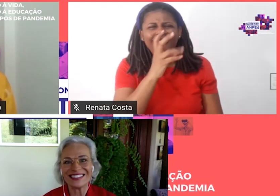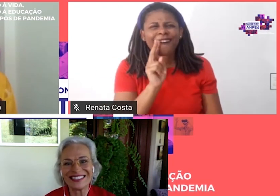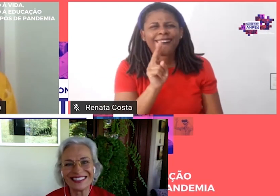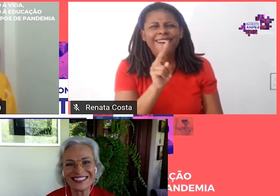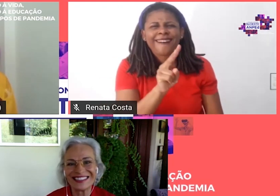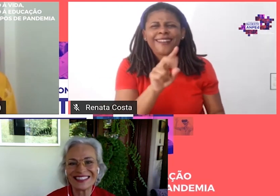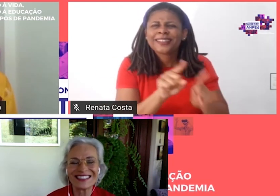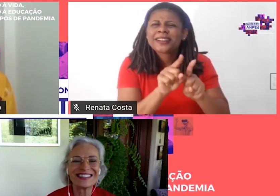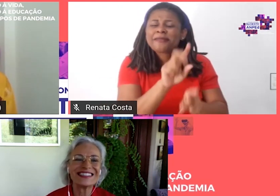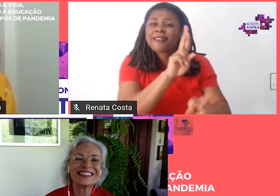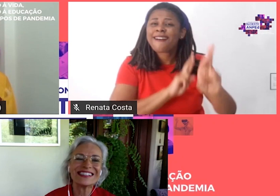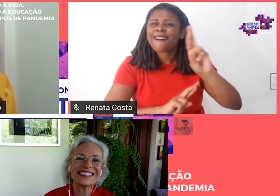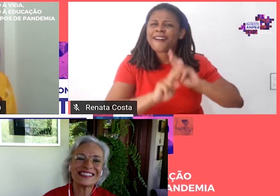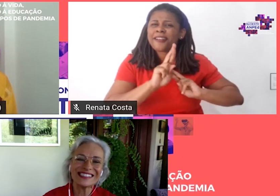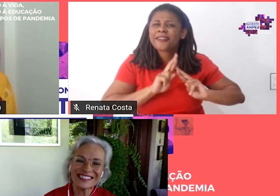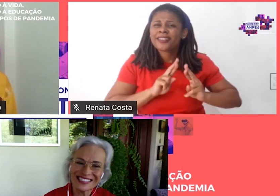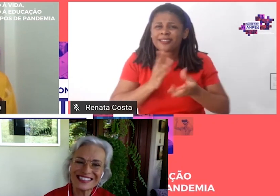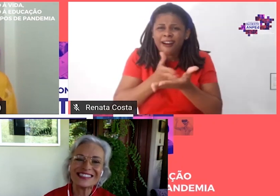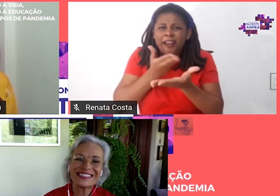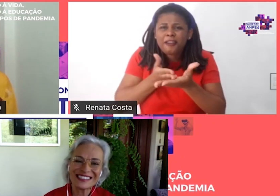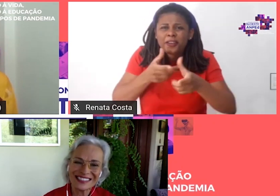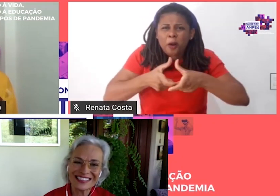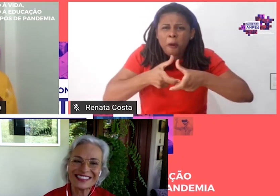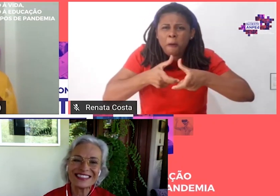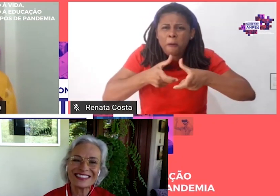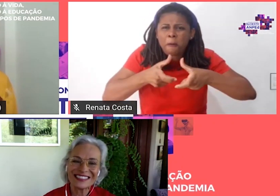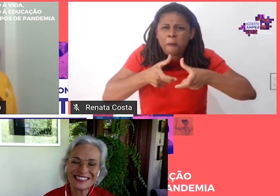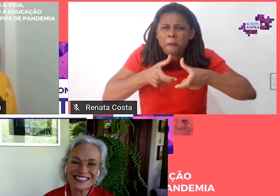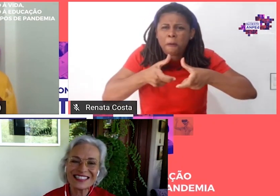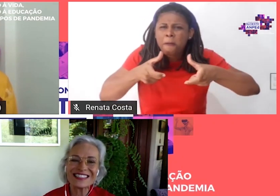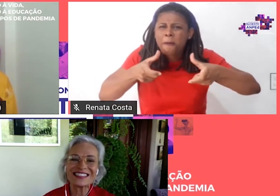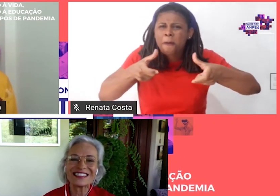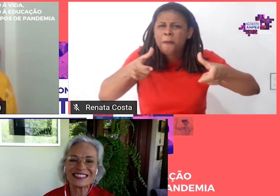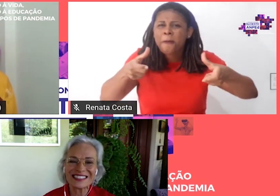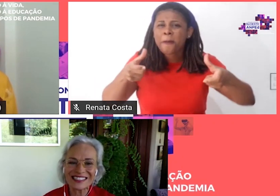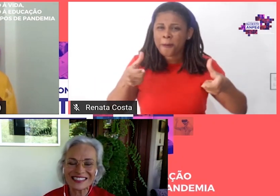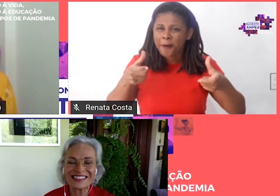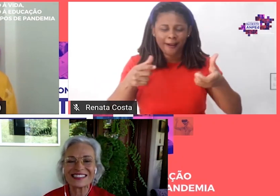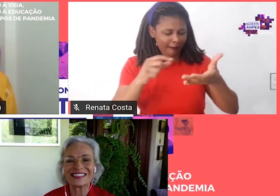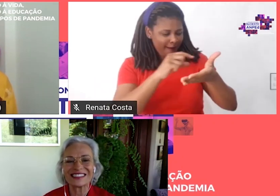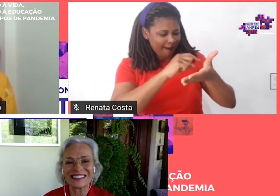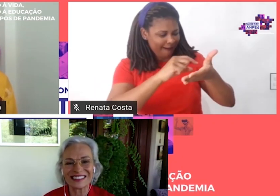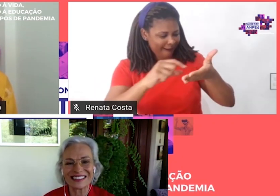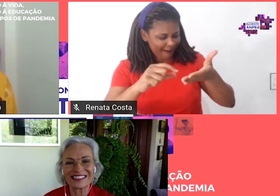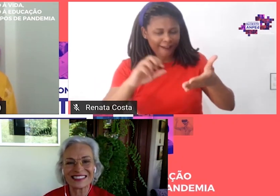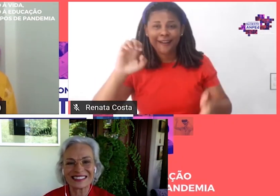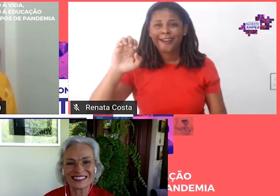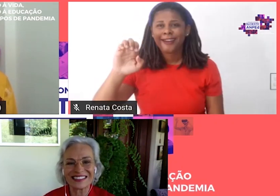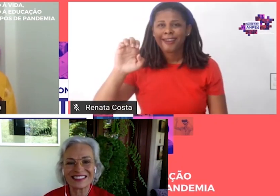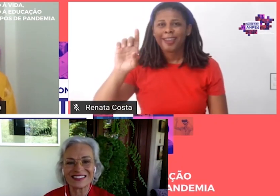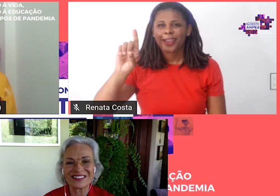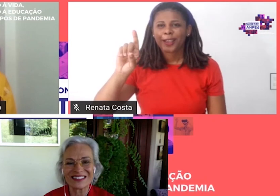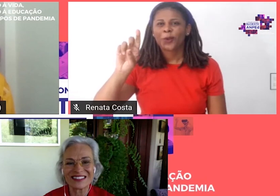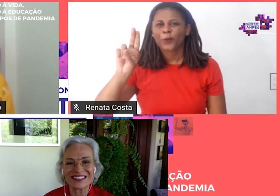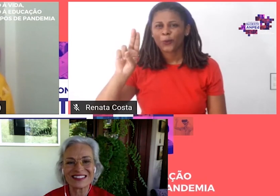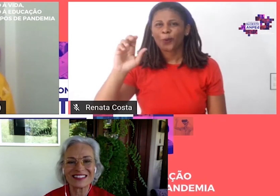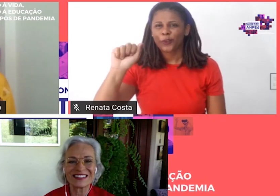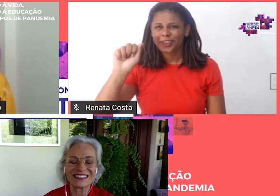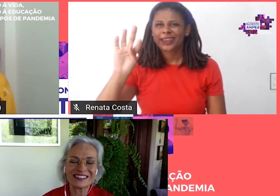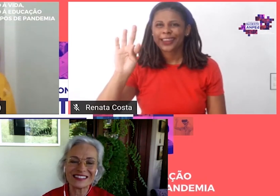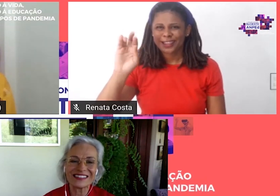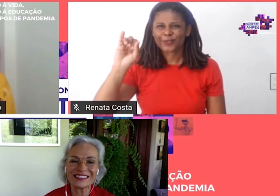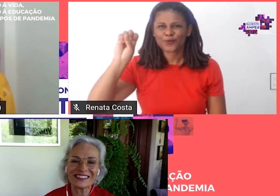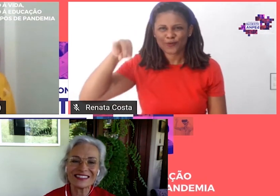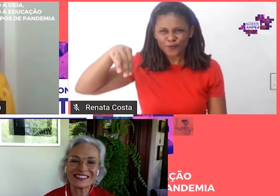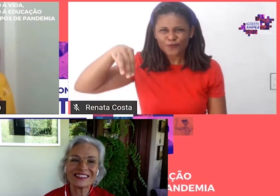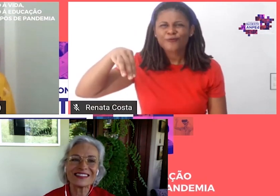revista toca. A Education Review está fazendo um trabalho belíssimo de